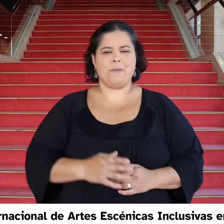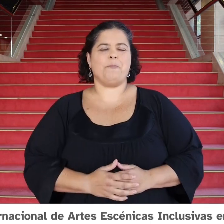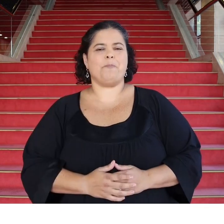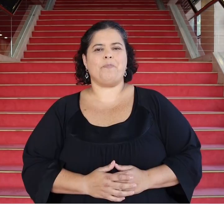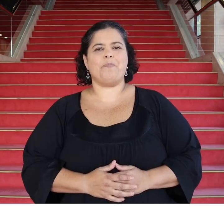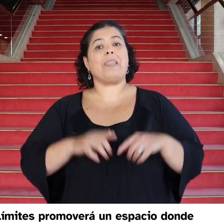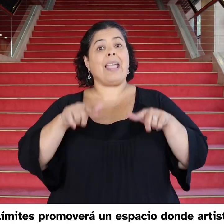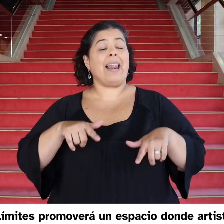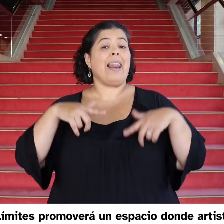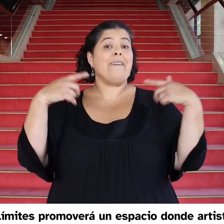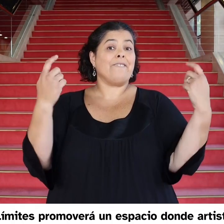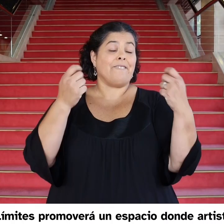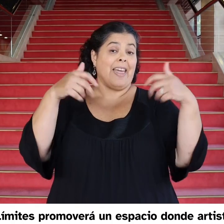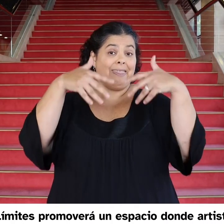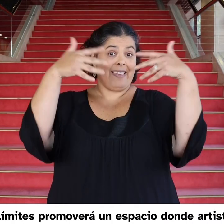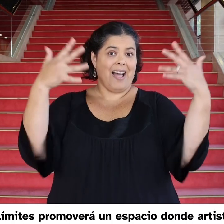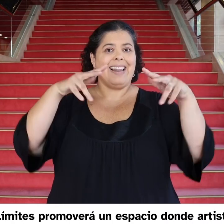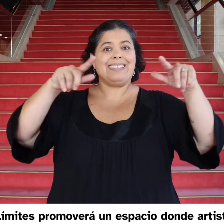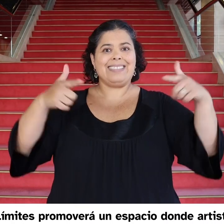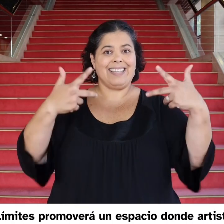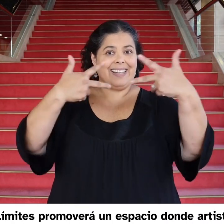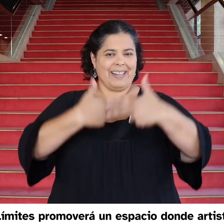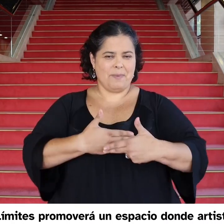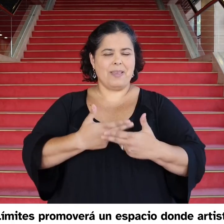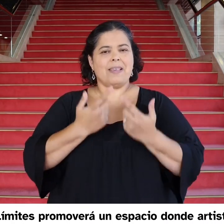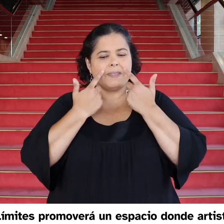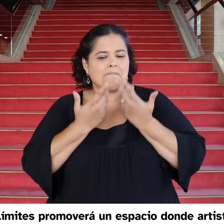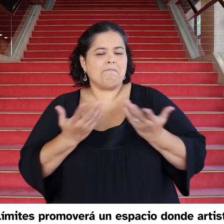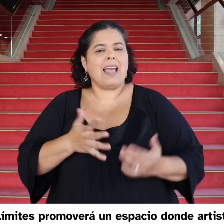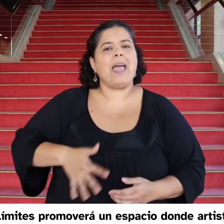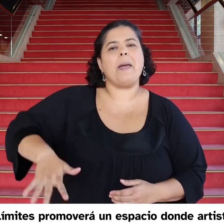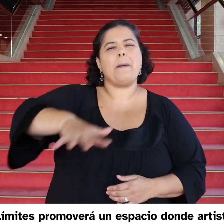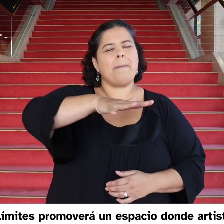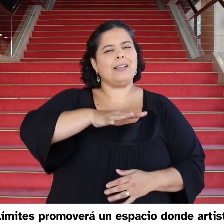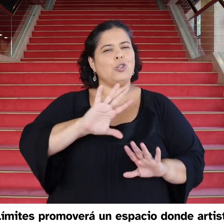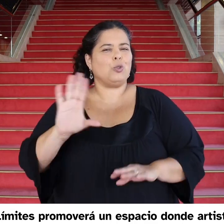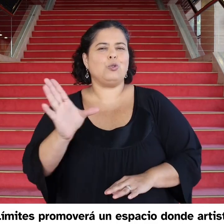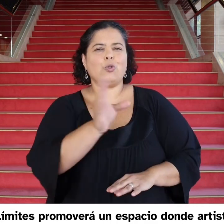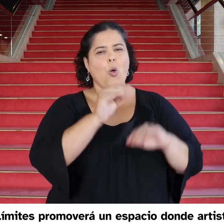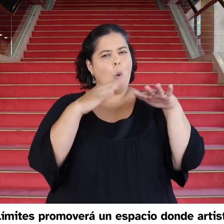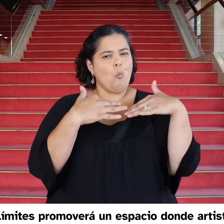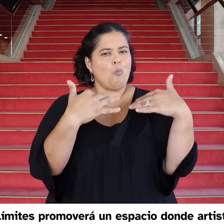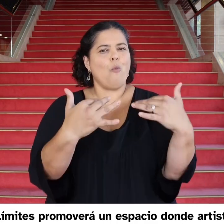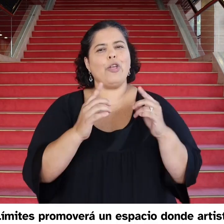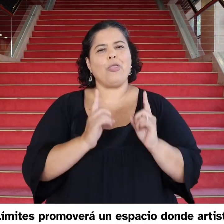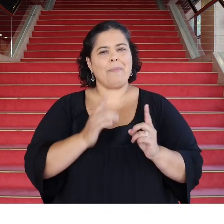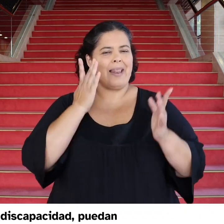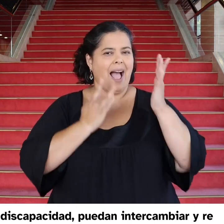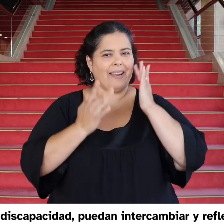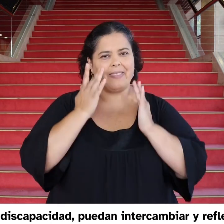El Festival Sin Límites promoverá un espacio donde artistas y público con o sin discapacidad puedan intercambiar y